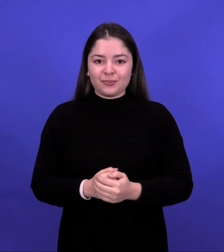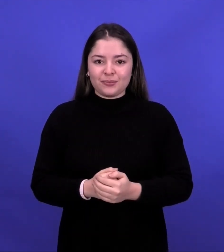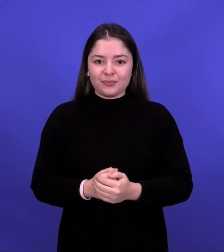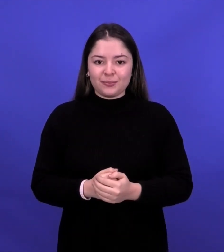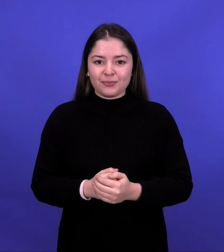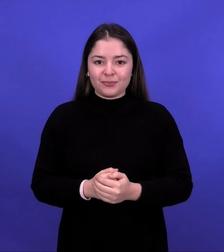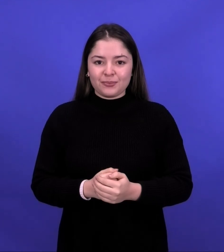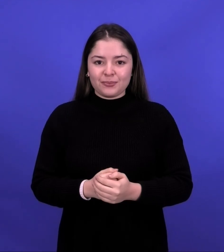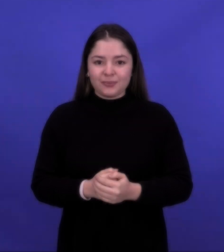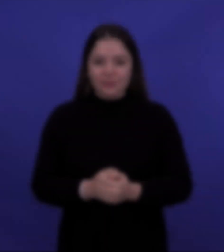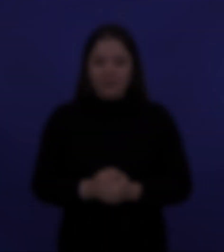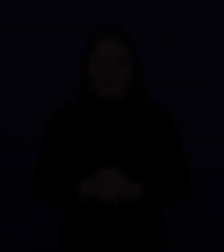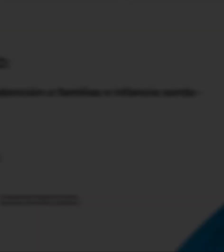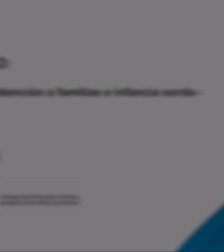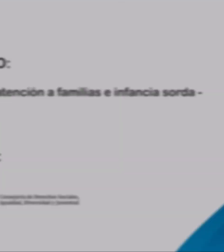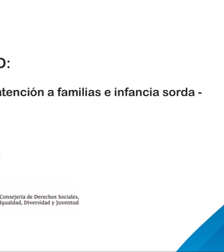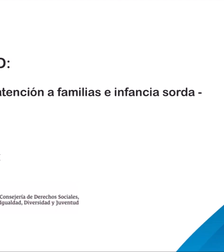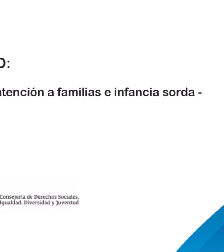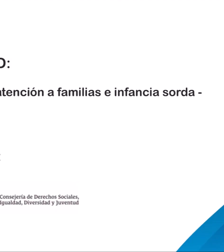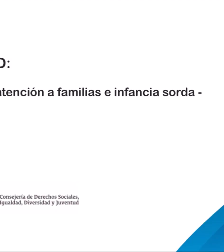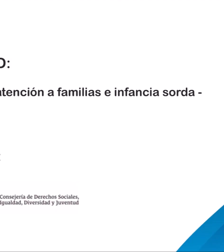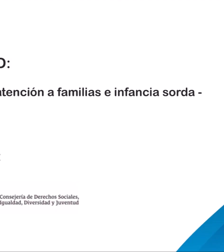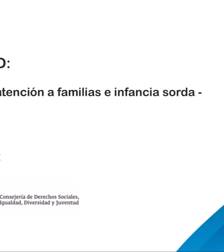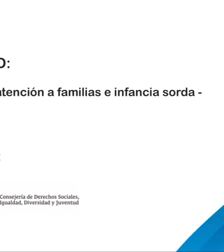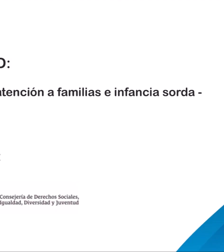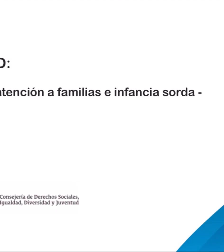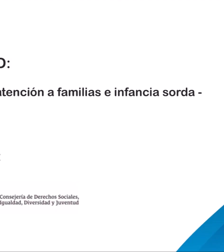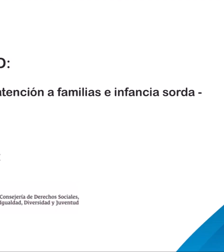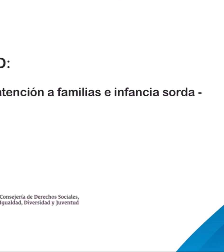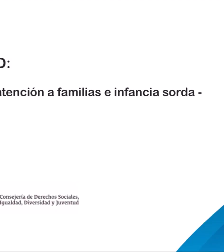¡Gracias! ¡Gracias! ¡Gracias! ¡Gracias! por ver video.